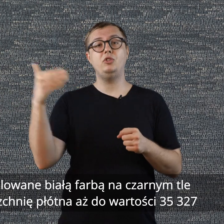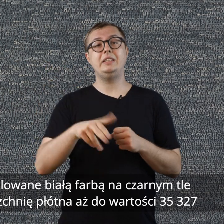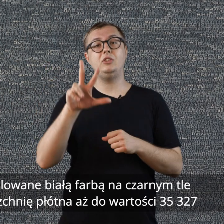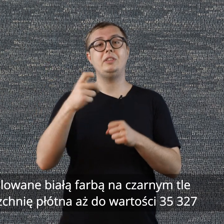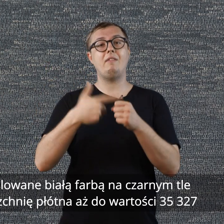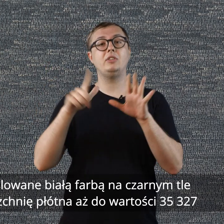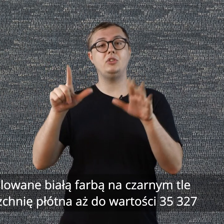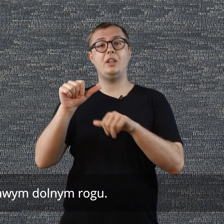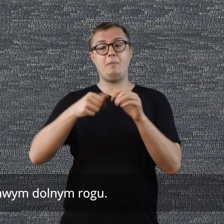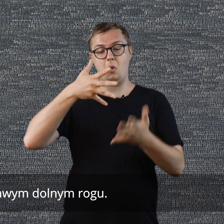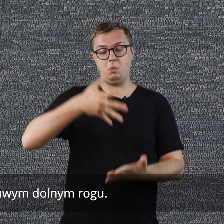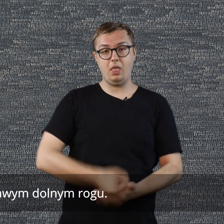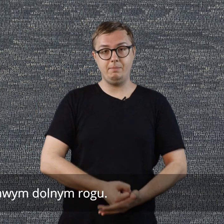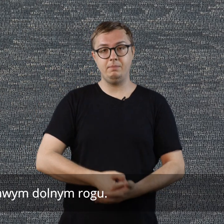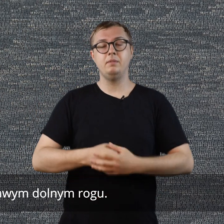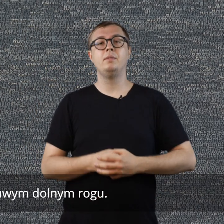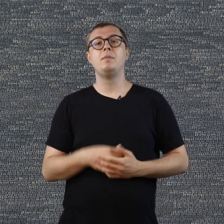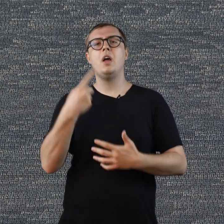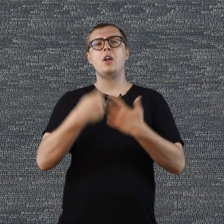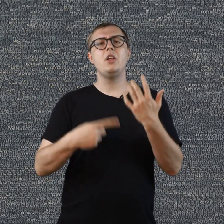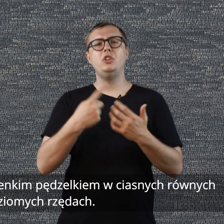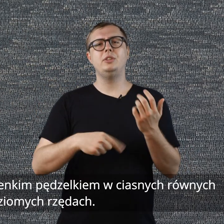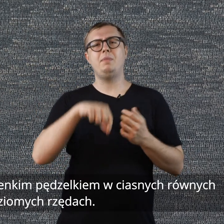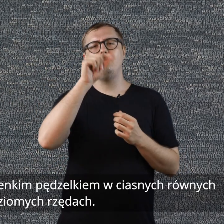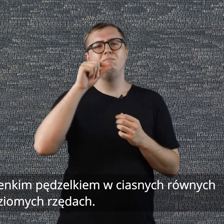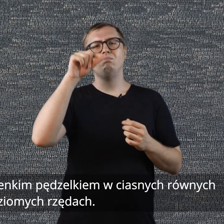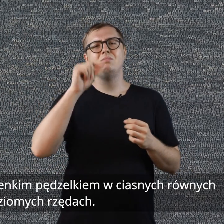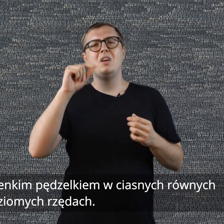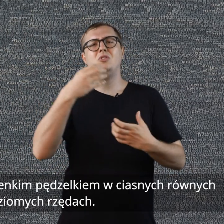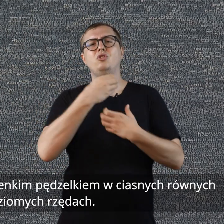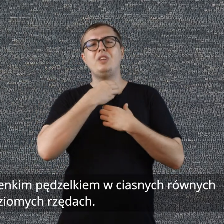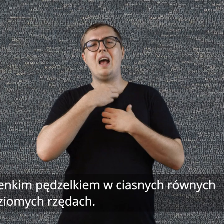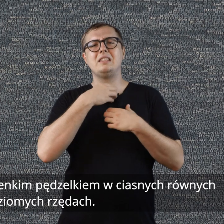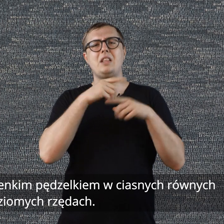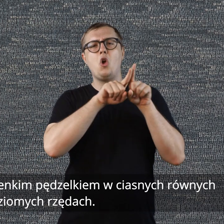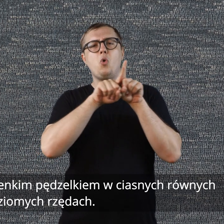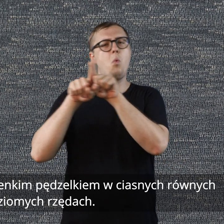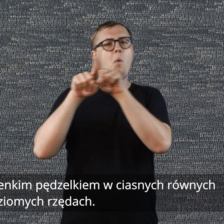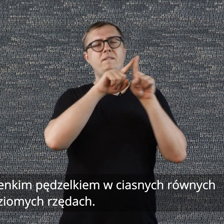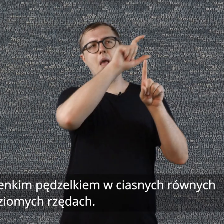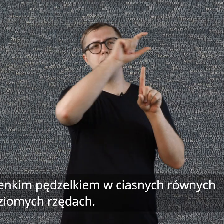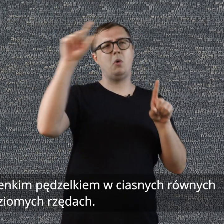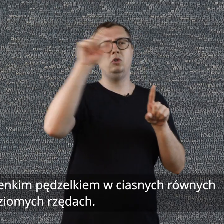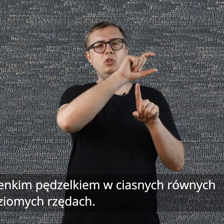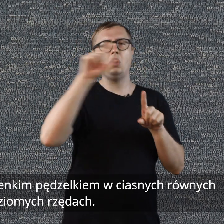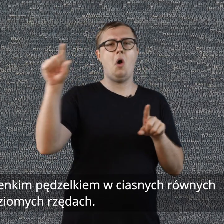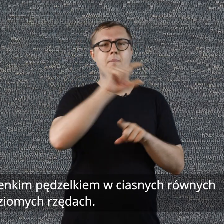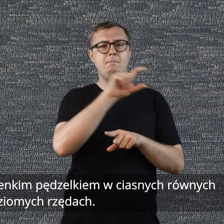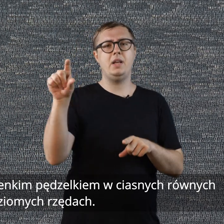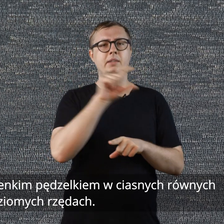35327 w prawym dolnym rogu Liczby są namalowane cienkim pędzelkiem w ciasnych równych poziomych rzędach